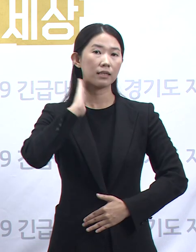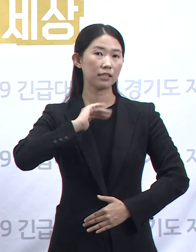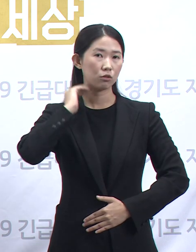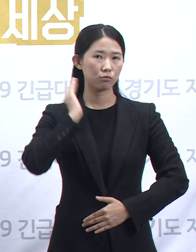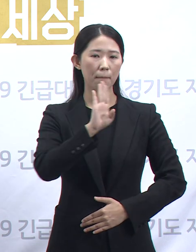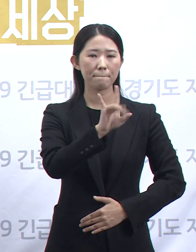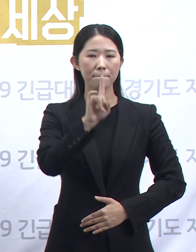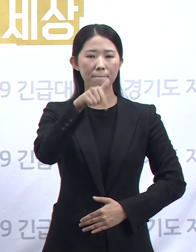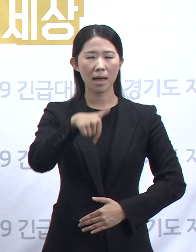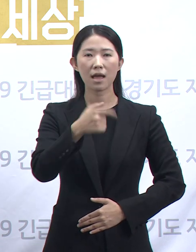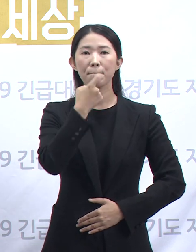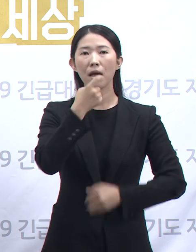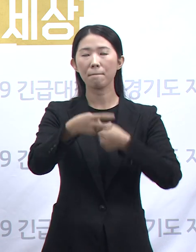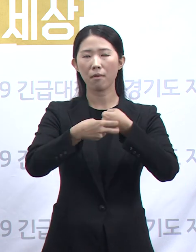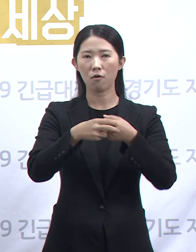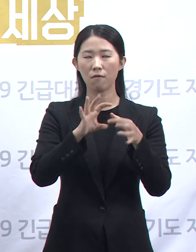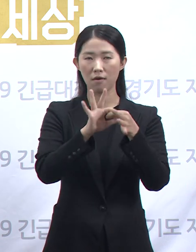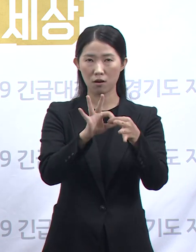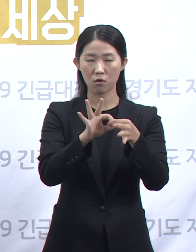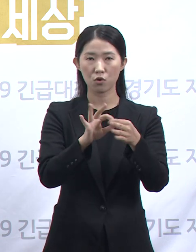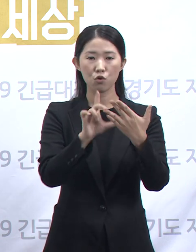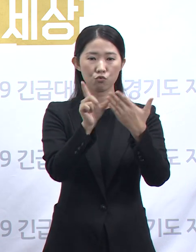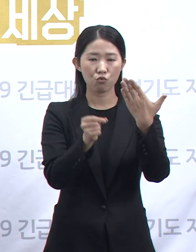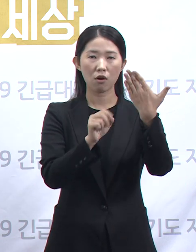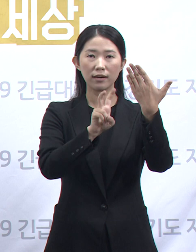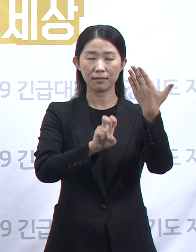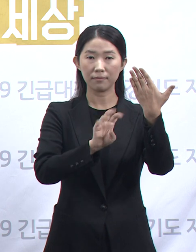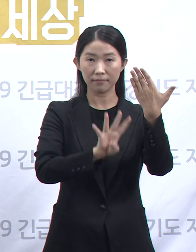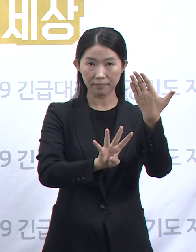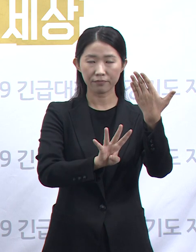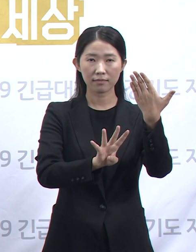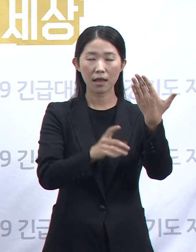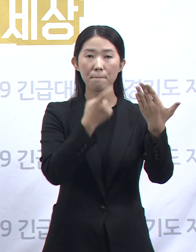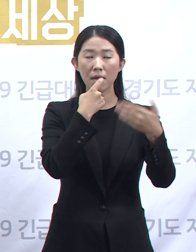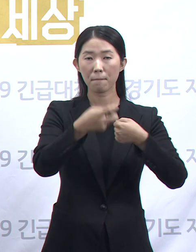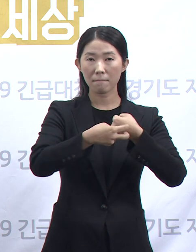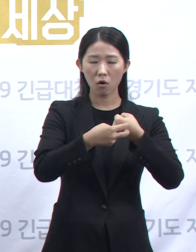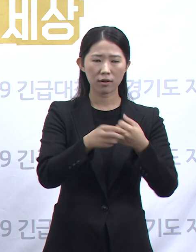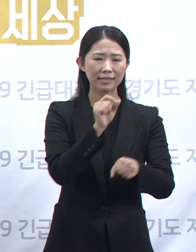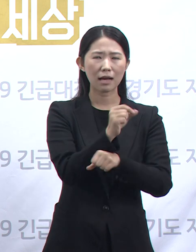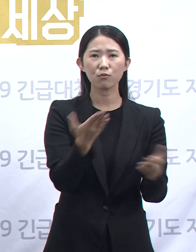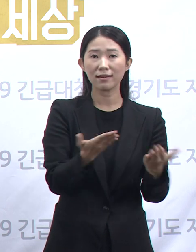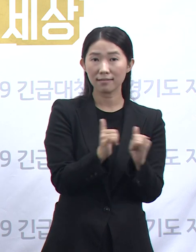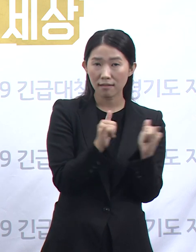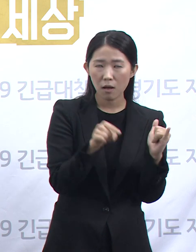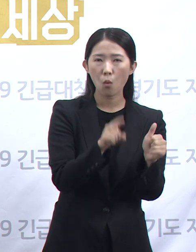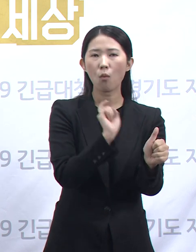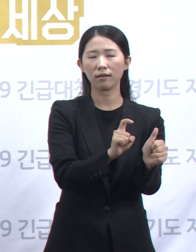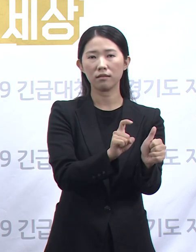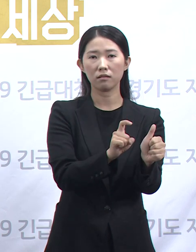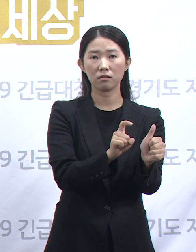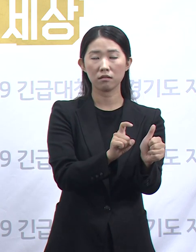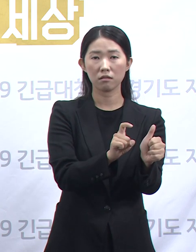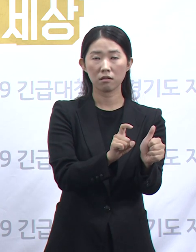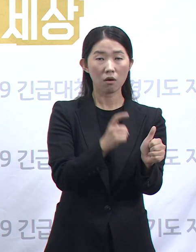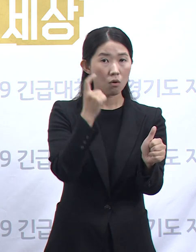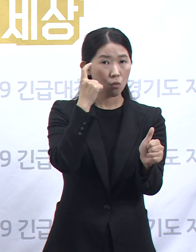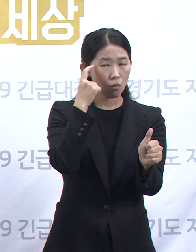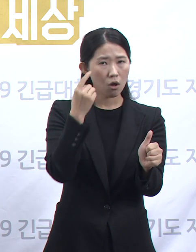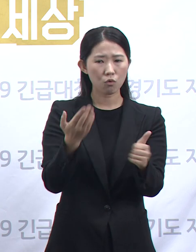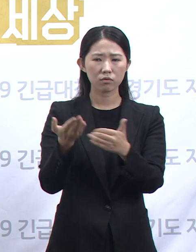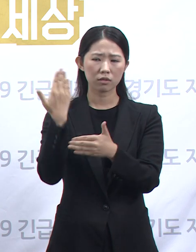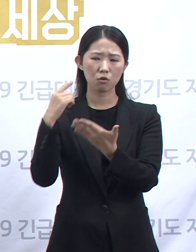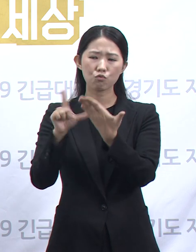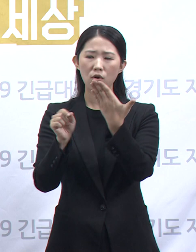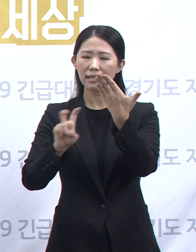상황입니다. 9월 24일 의정부 백병원 원무과 직원이 확진되었는데, 지난 9월 20일 확진된